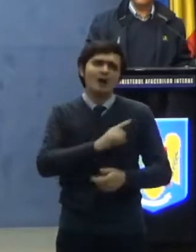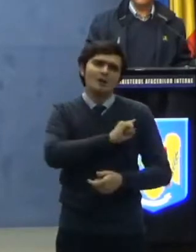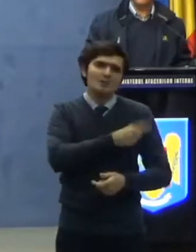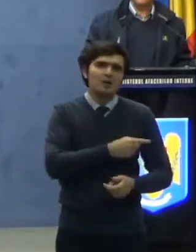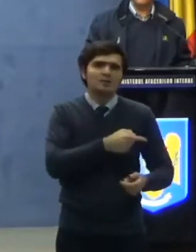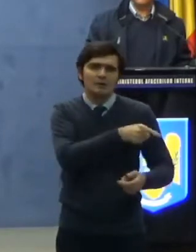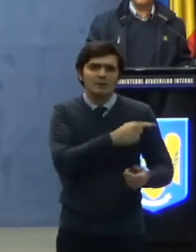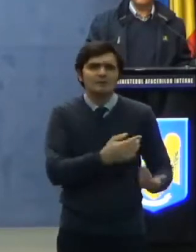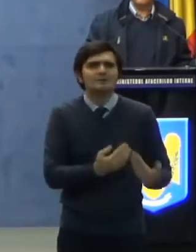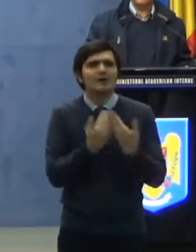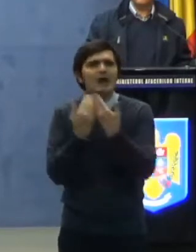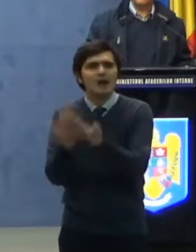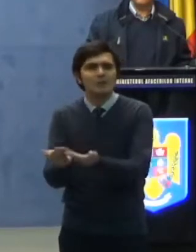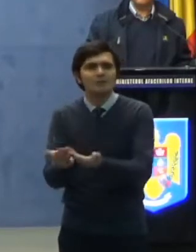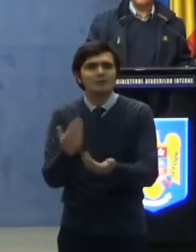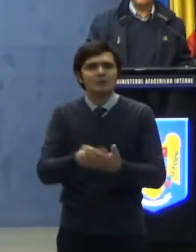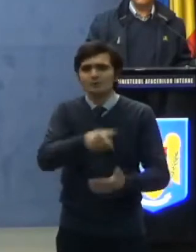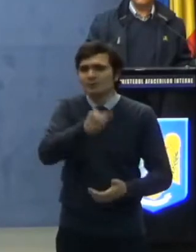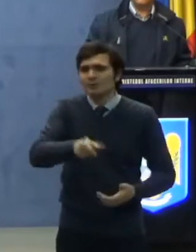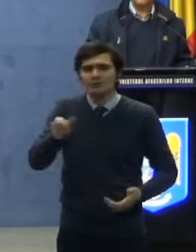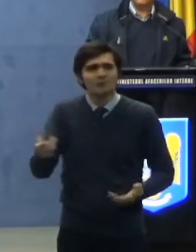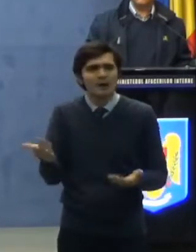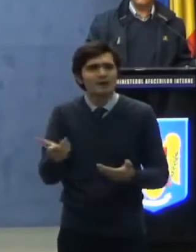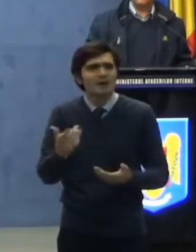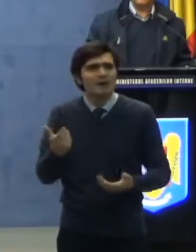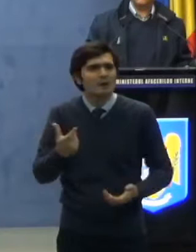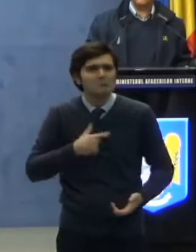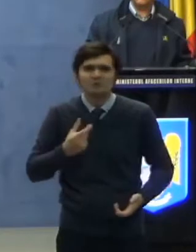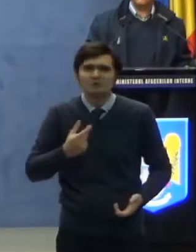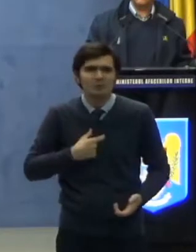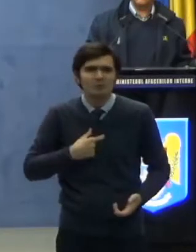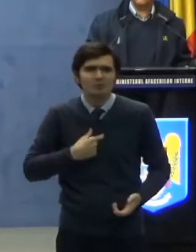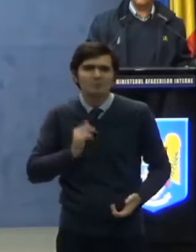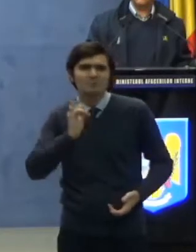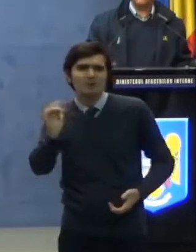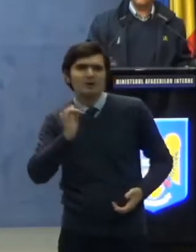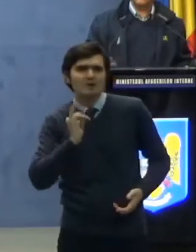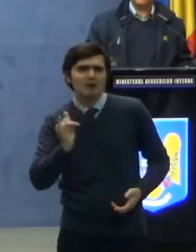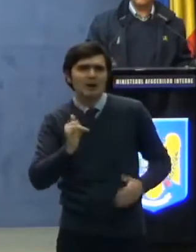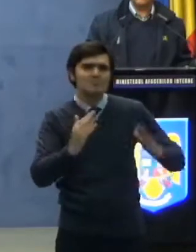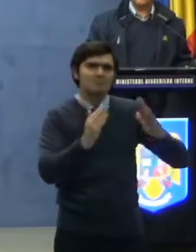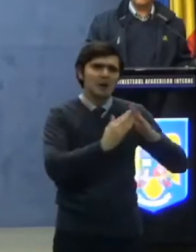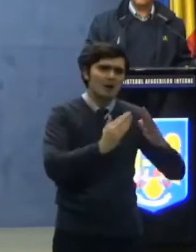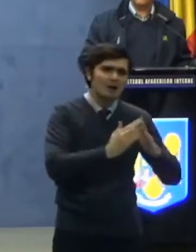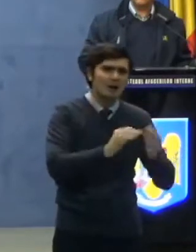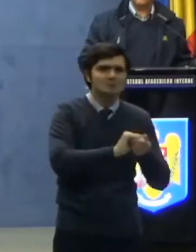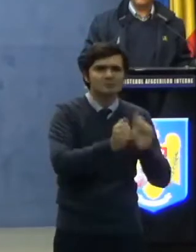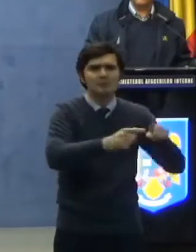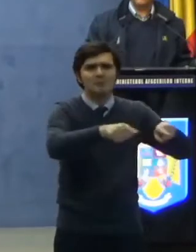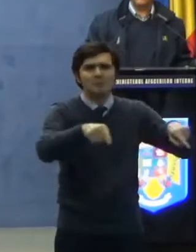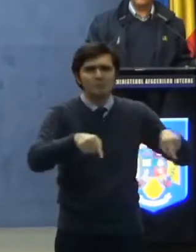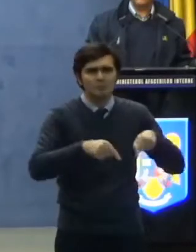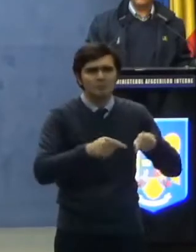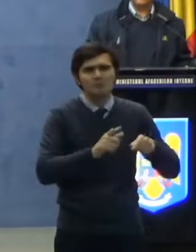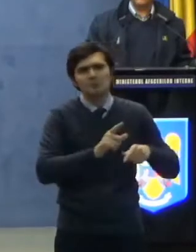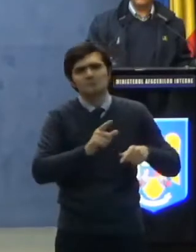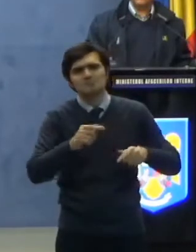acordată celor care nu se pot deplasa de la locuință sau gospodărie.